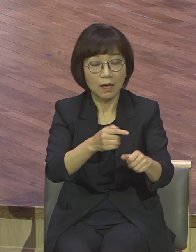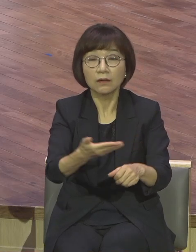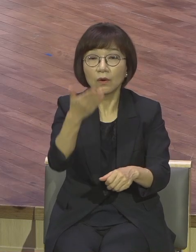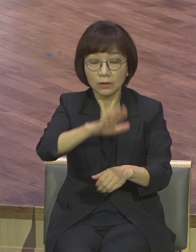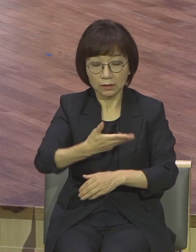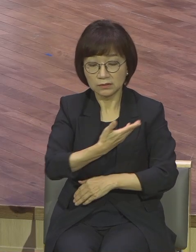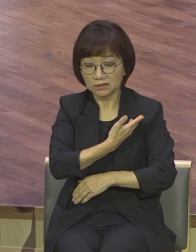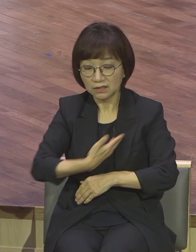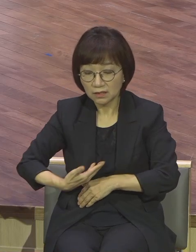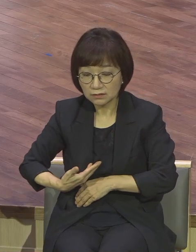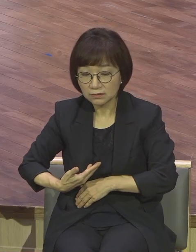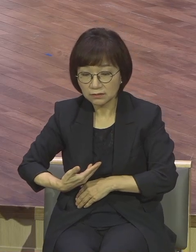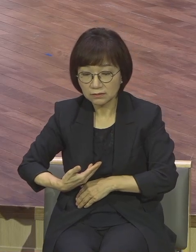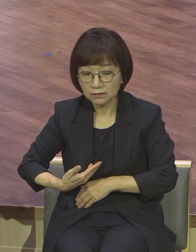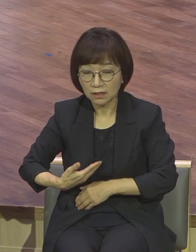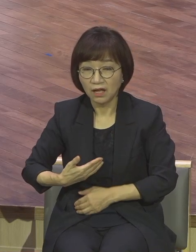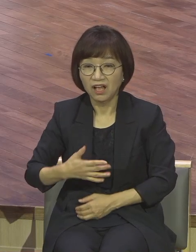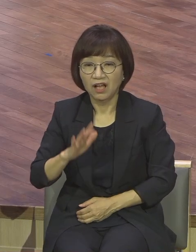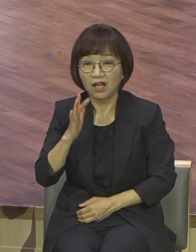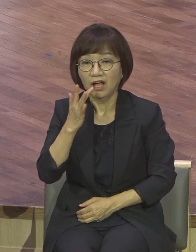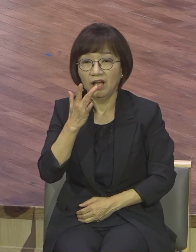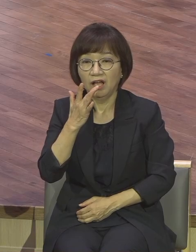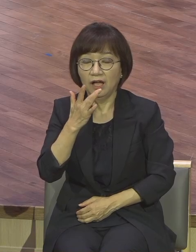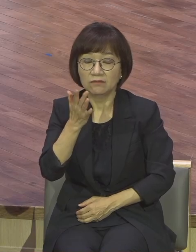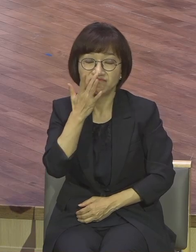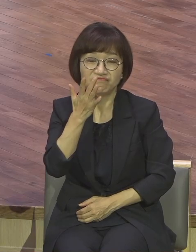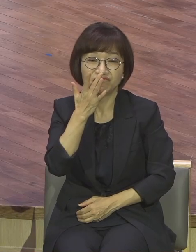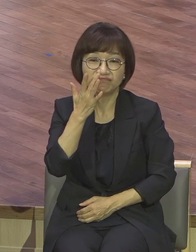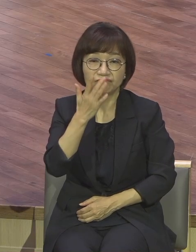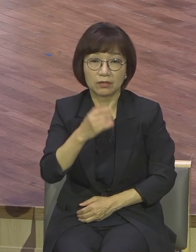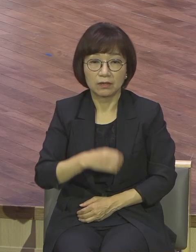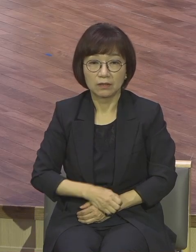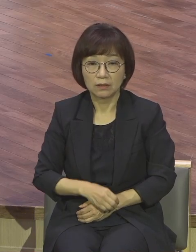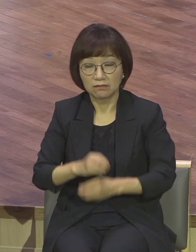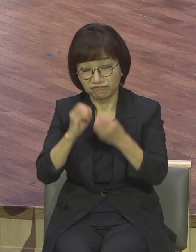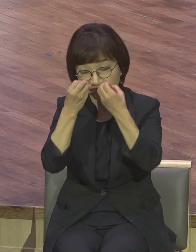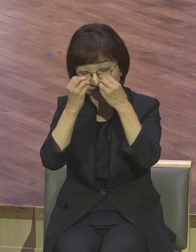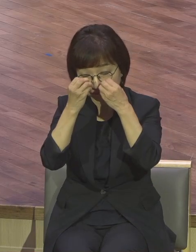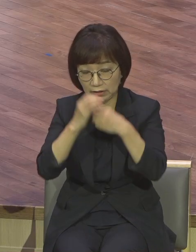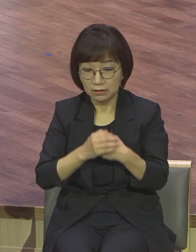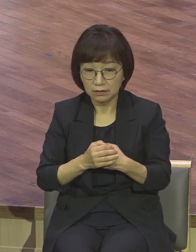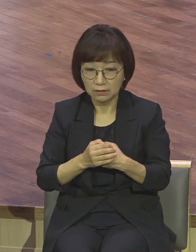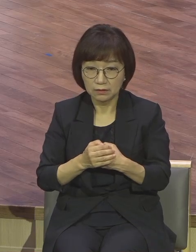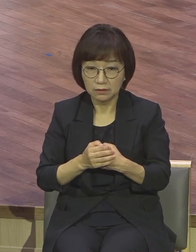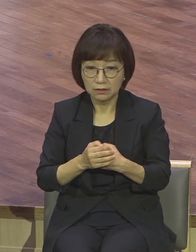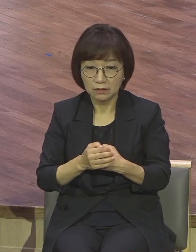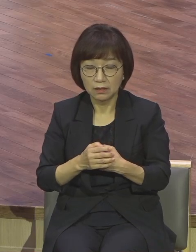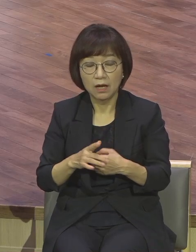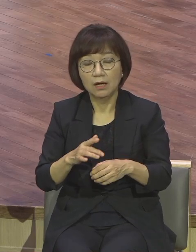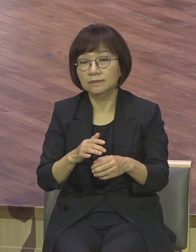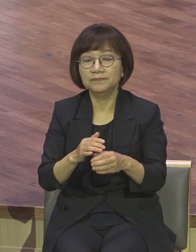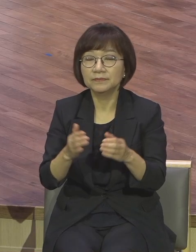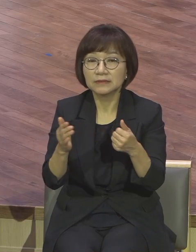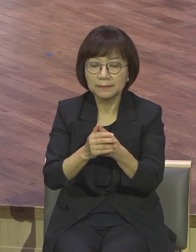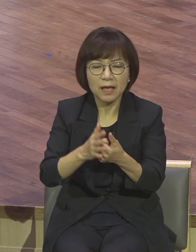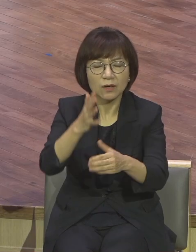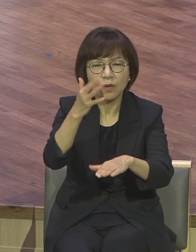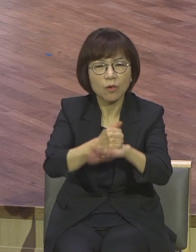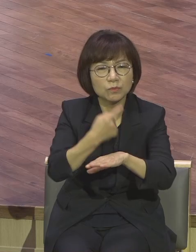놓쳐버렸어요 그 결과 어떻게 됐습니까 예수님과 함께 죽는 곳까지 같이 가겠다고